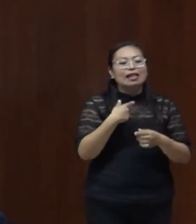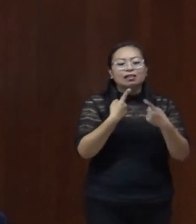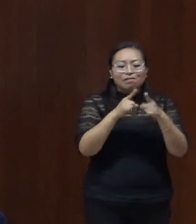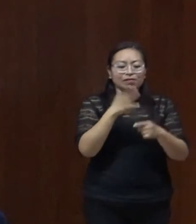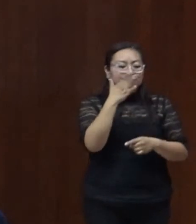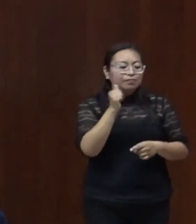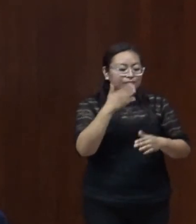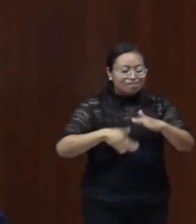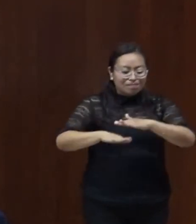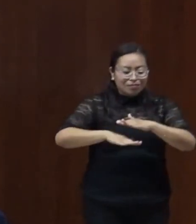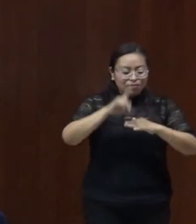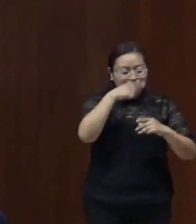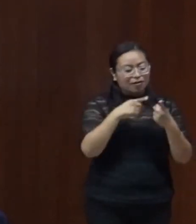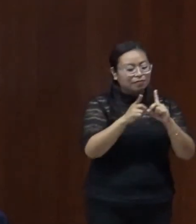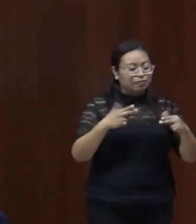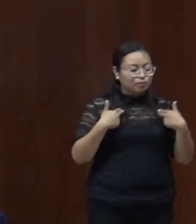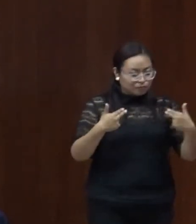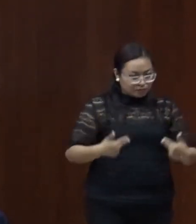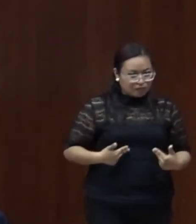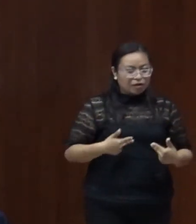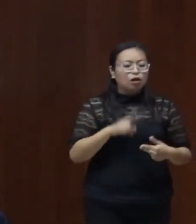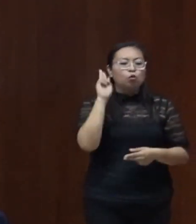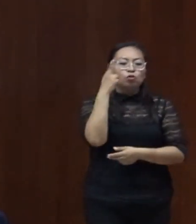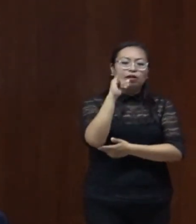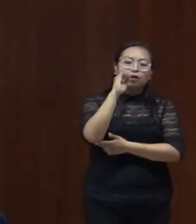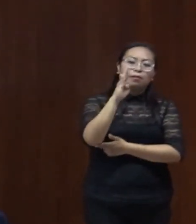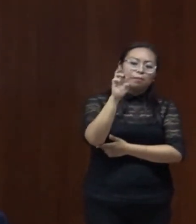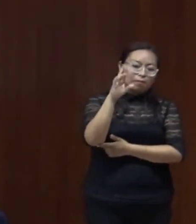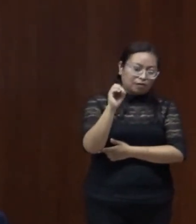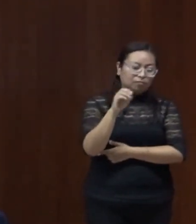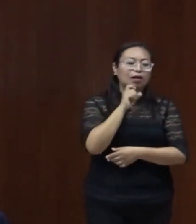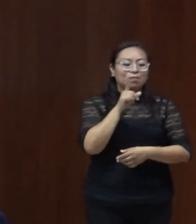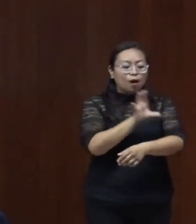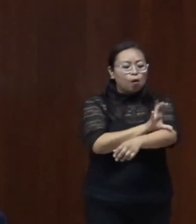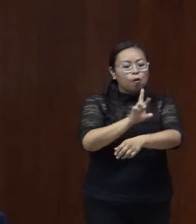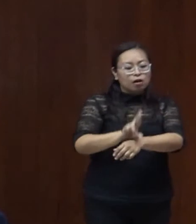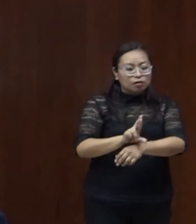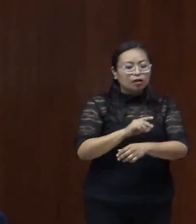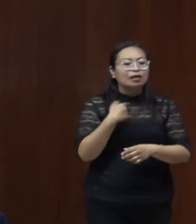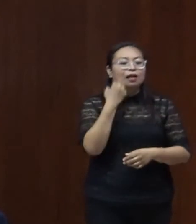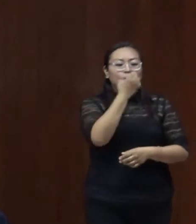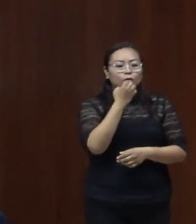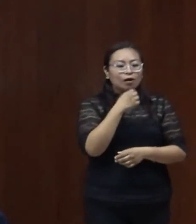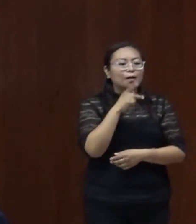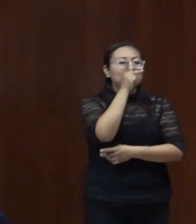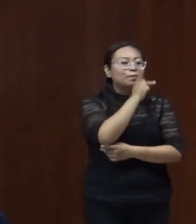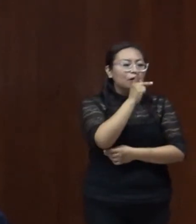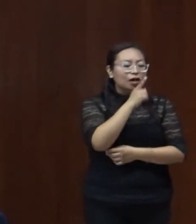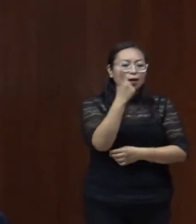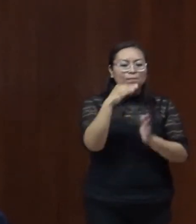en la Universidad Iberoamérica y bueno, fue coordinadora del Colegio de Pedagogía de 1999